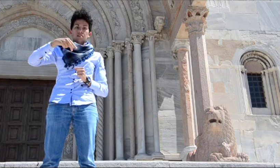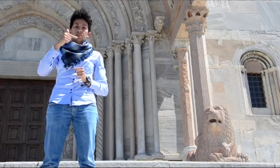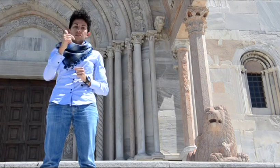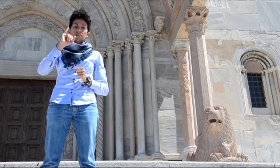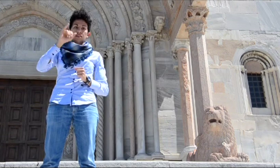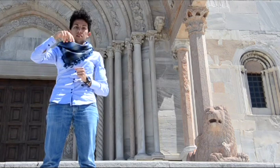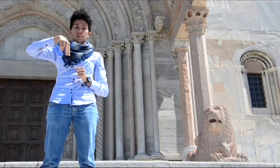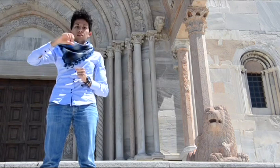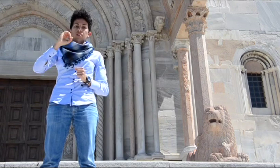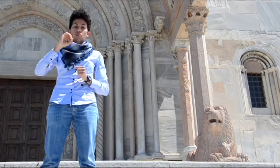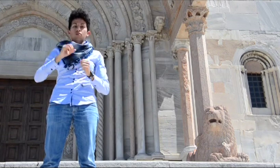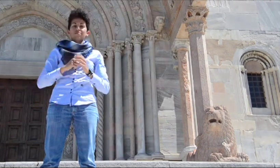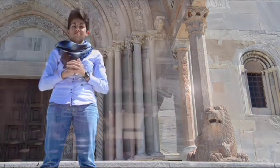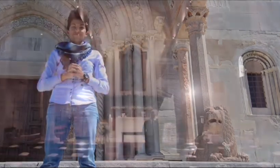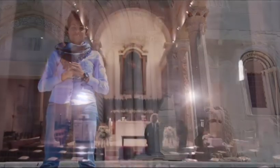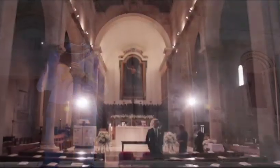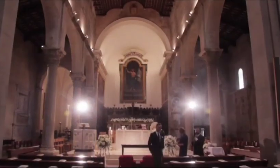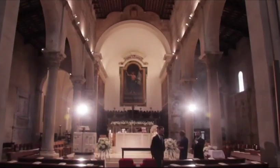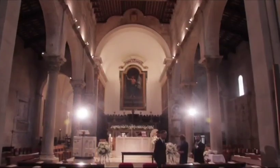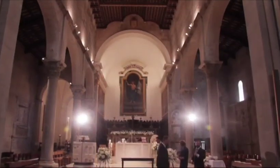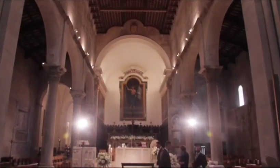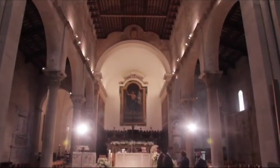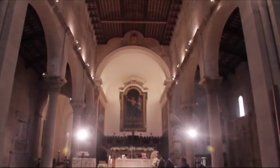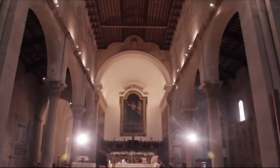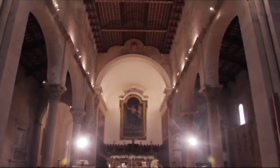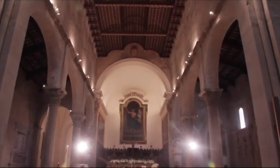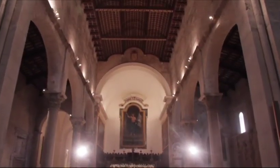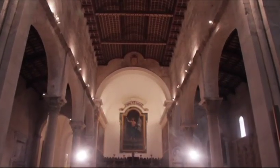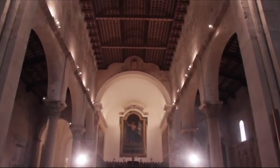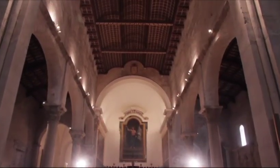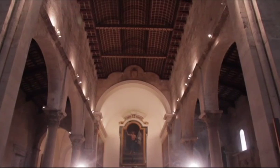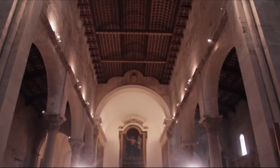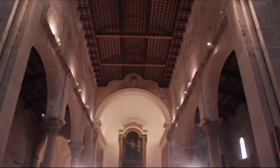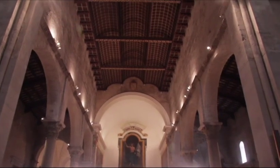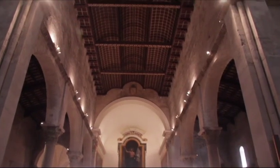La'interno cattedrale a pianta quadrata.'interno della a